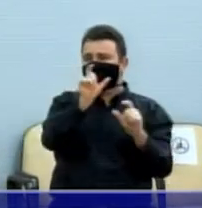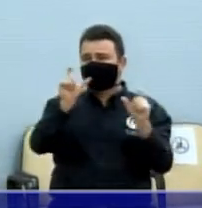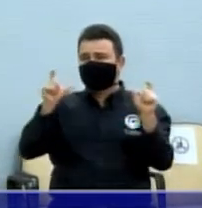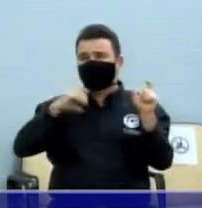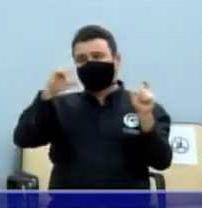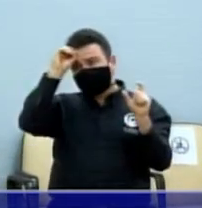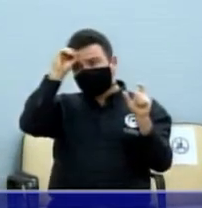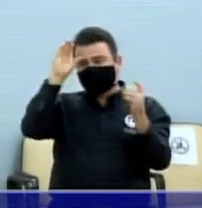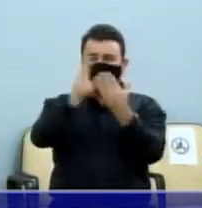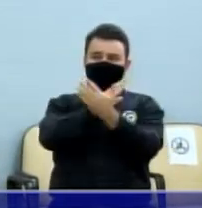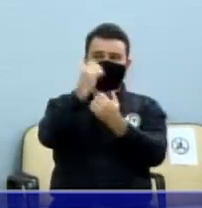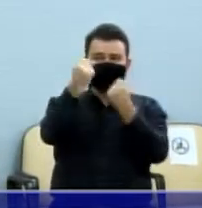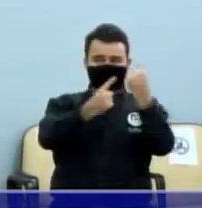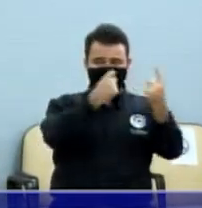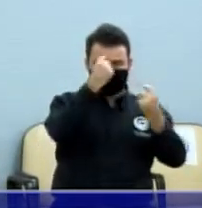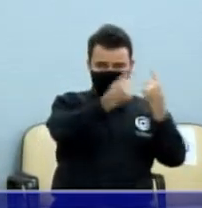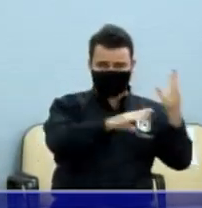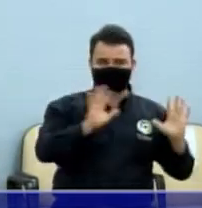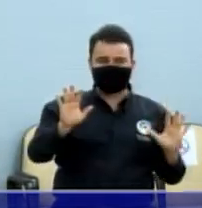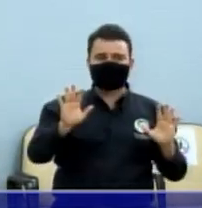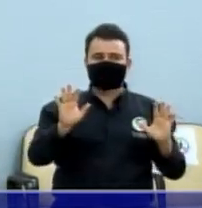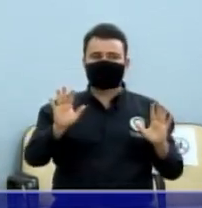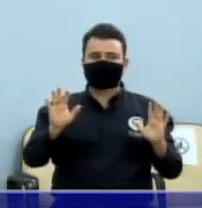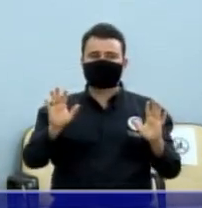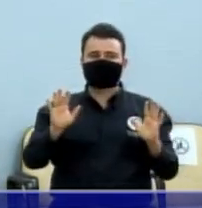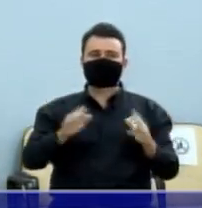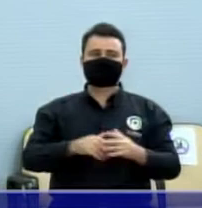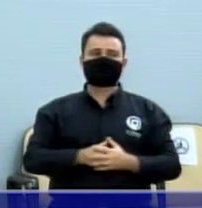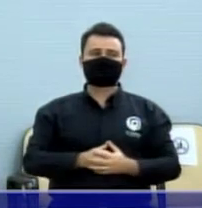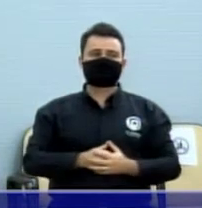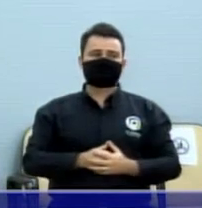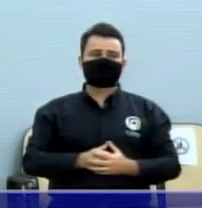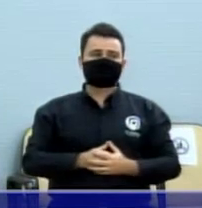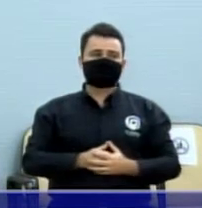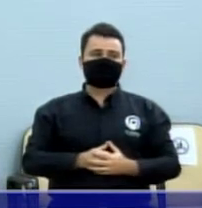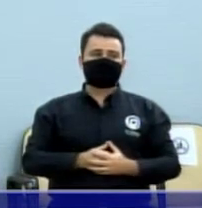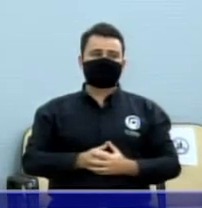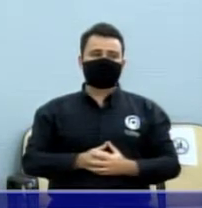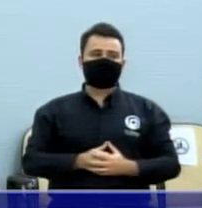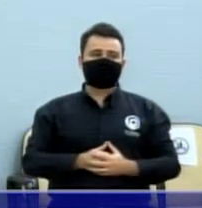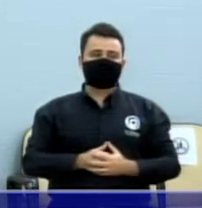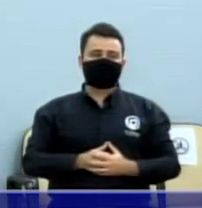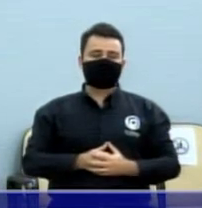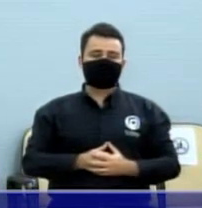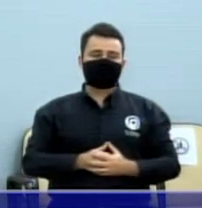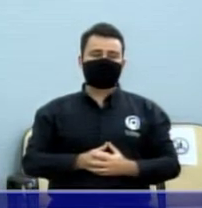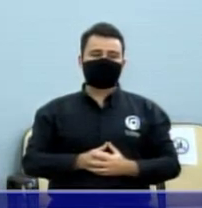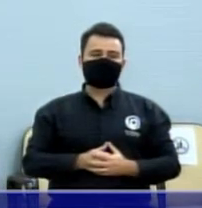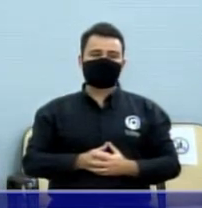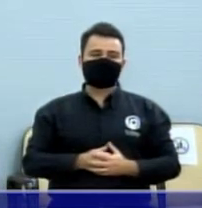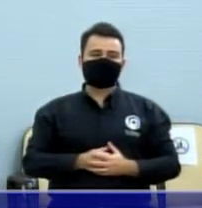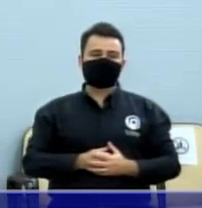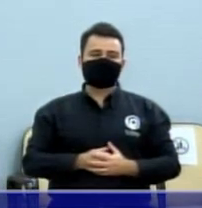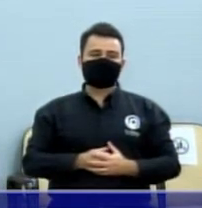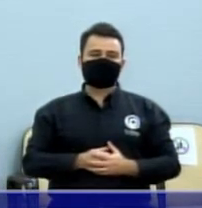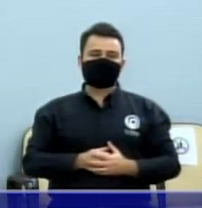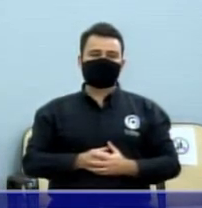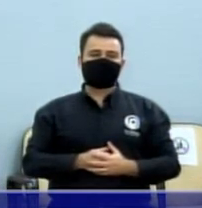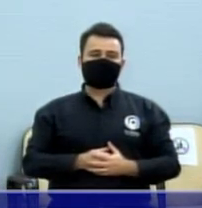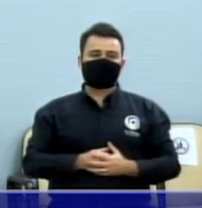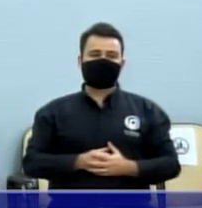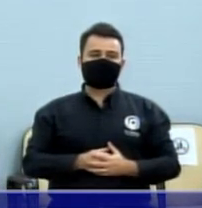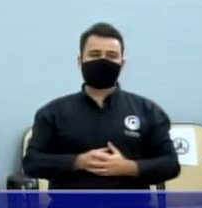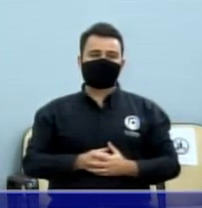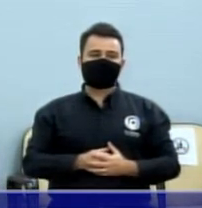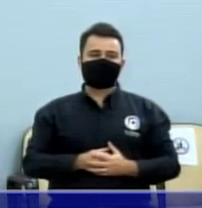mas é lado a lado com o povo, interagindo. É uma desculpa. Me corrija aí os mais intelectuais,